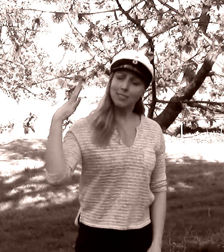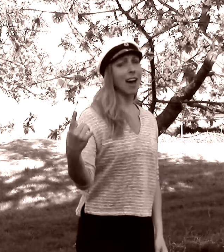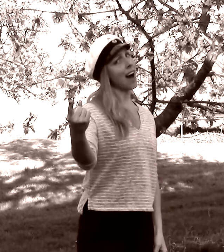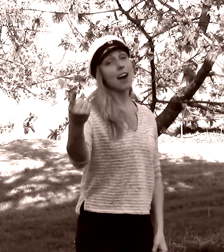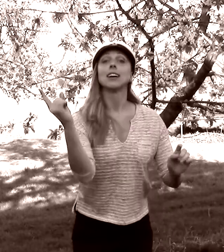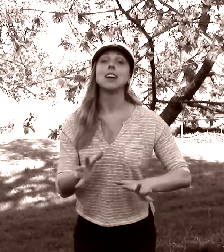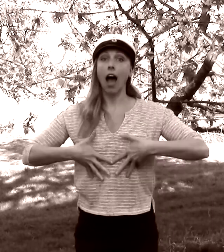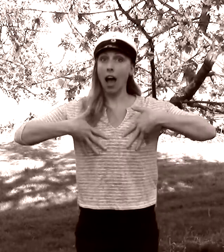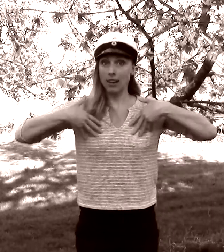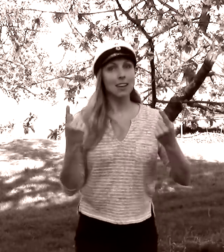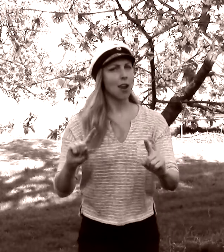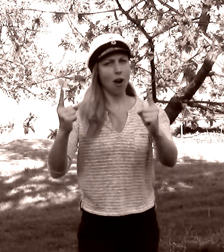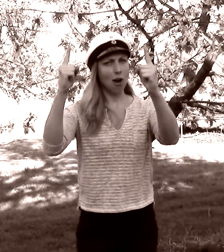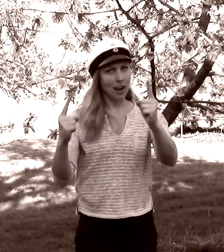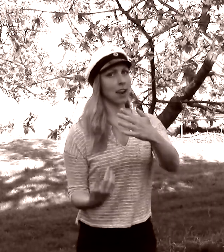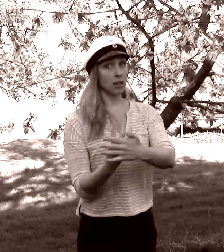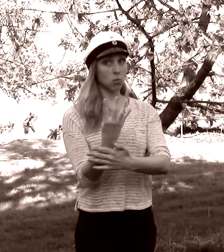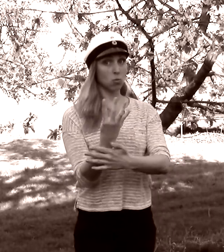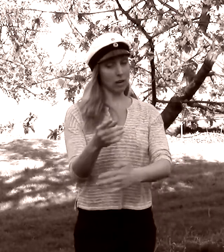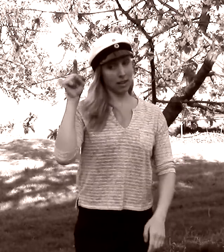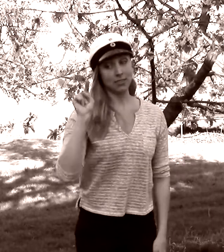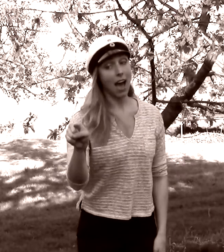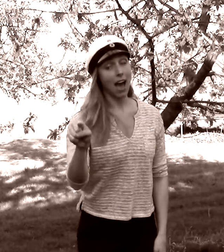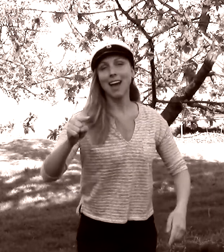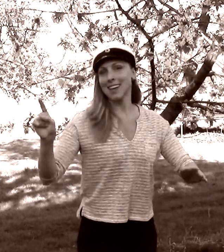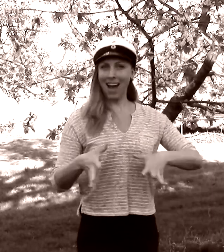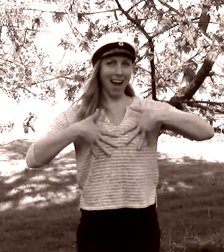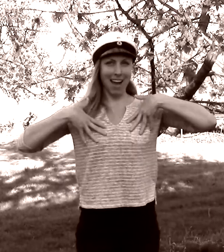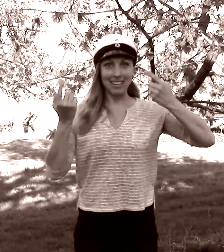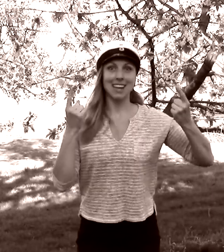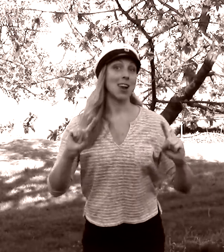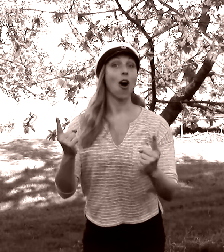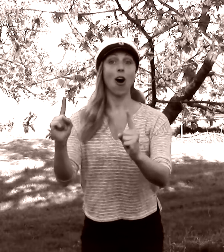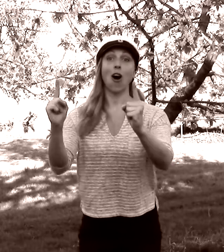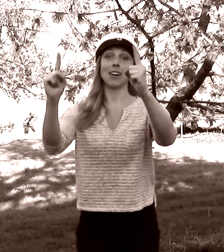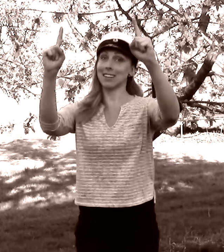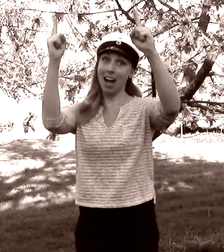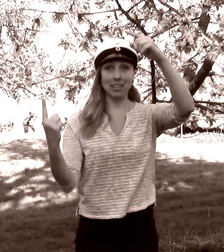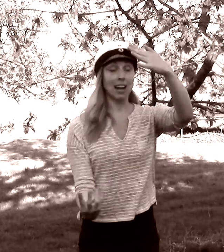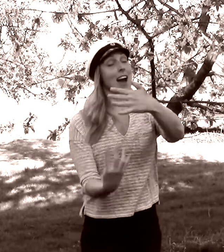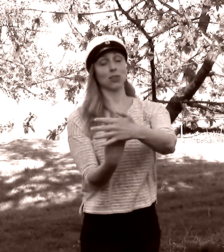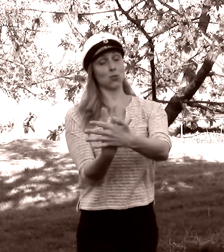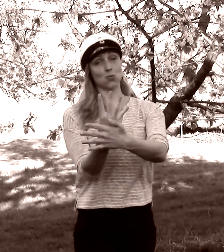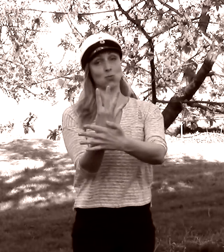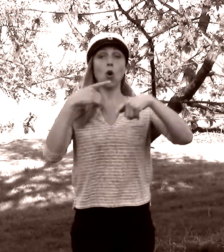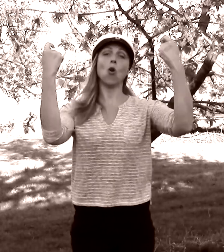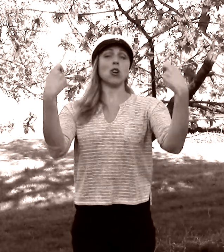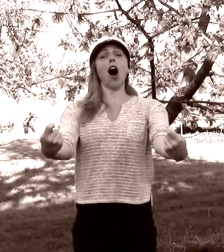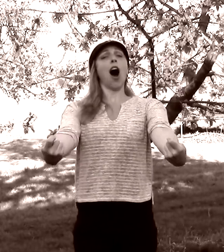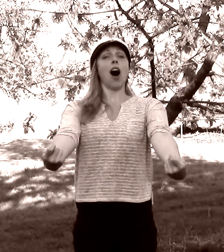Där vi härliga lagrarna grå, där vi härliga lagrarna grå Hurra!